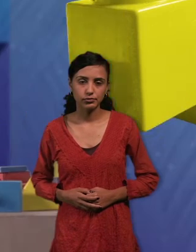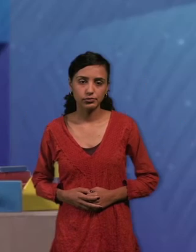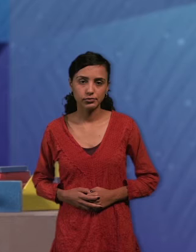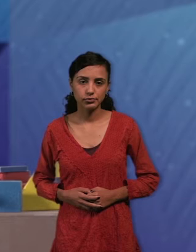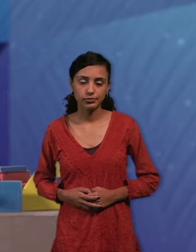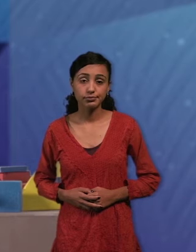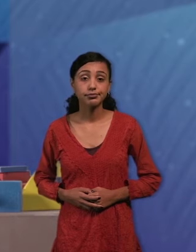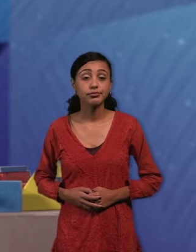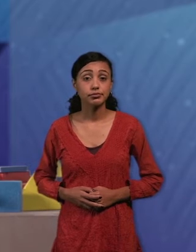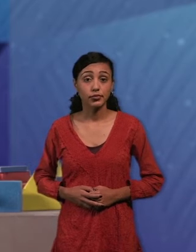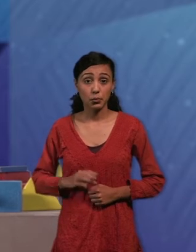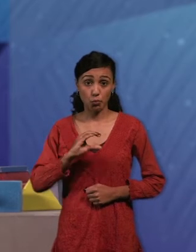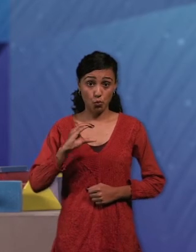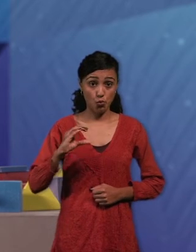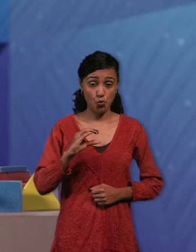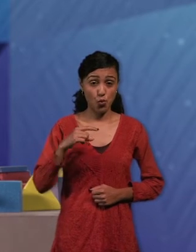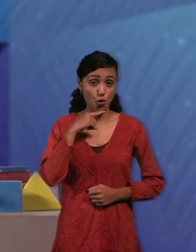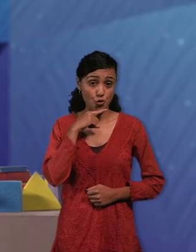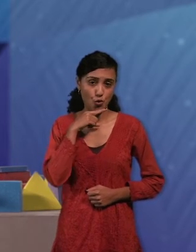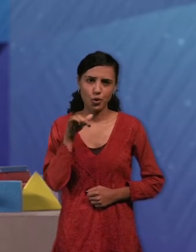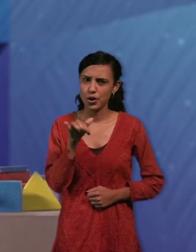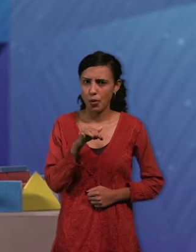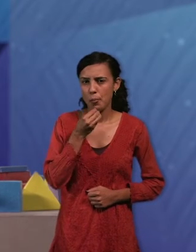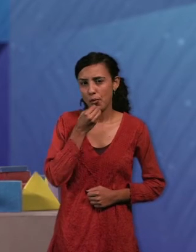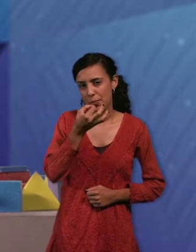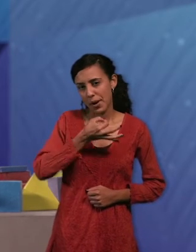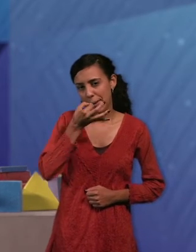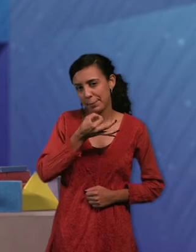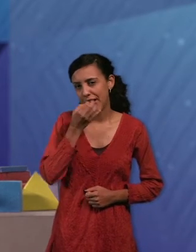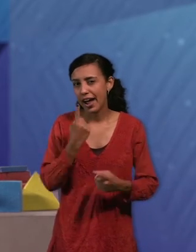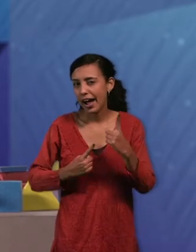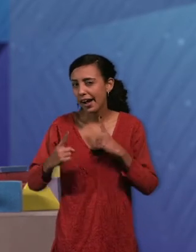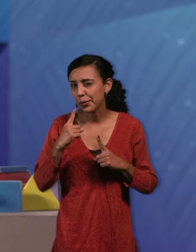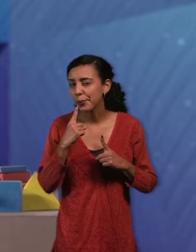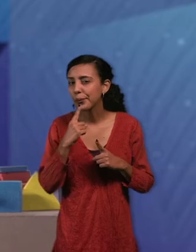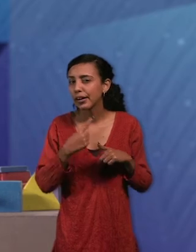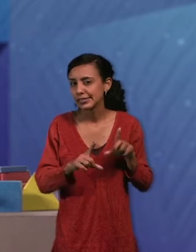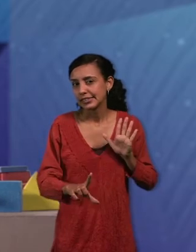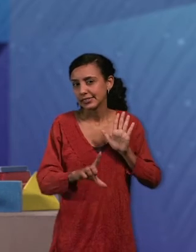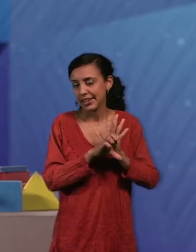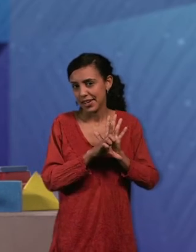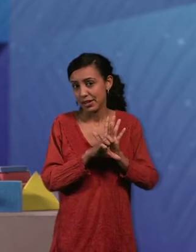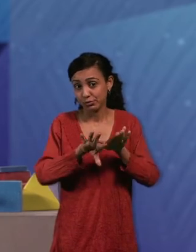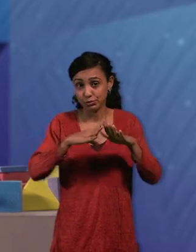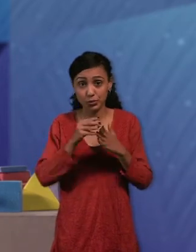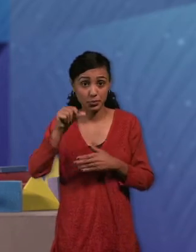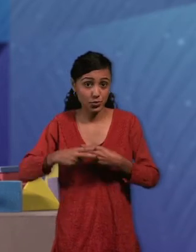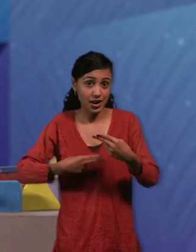Este cubo rojo nos va a servir también para explicar algunas reglas. y las que tenemos en cuenta todos los animadores, sea cual sea la